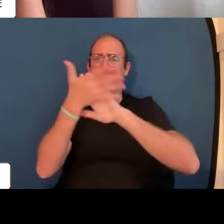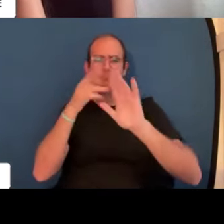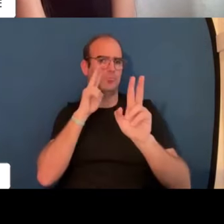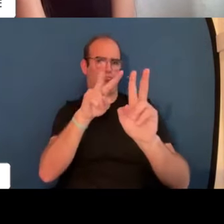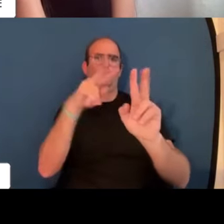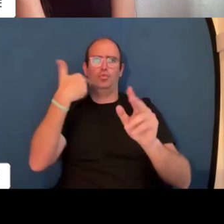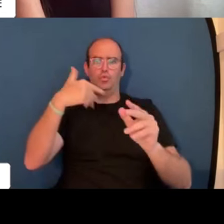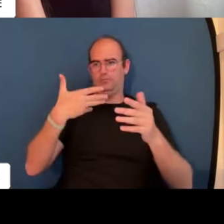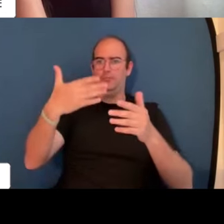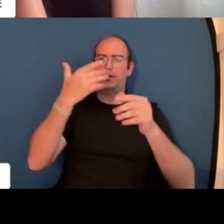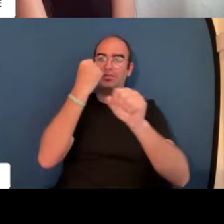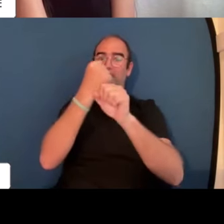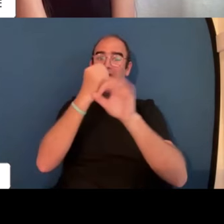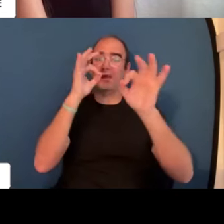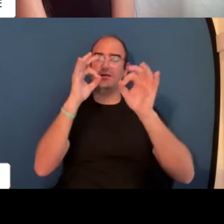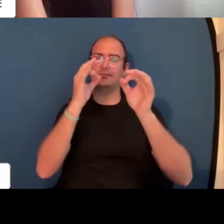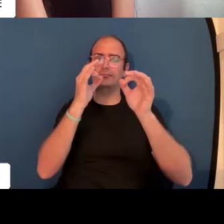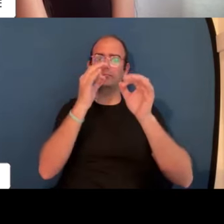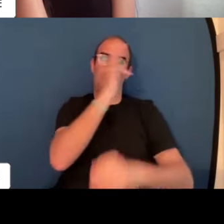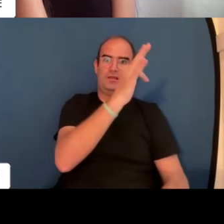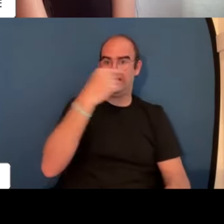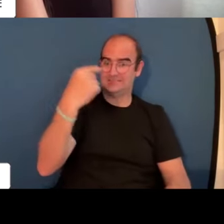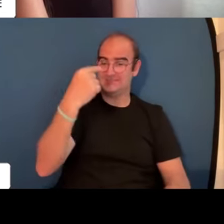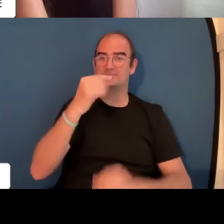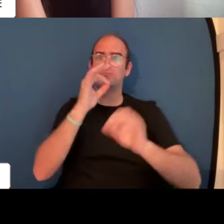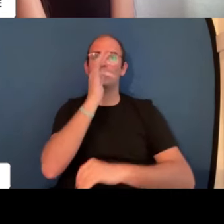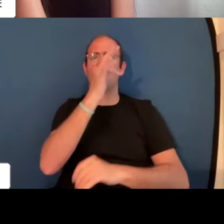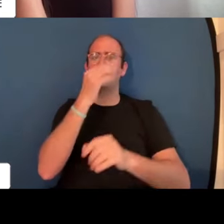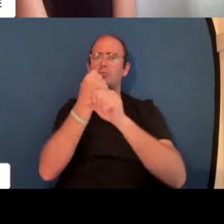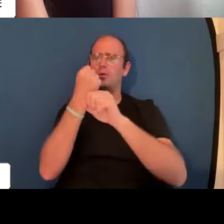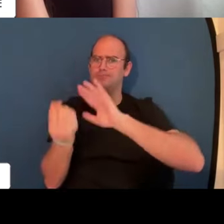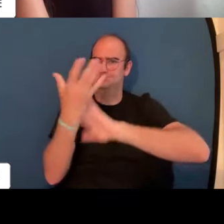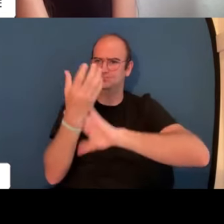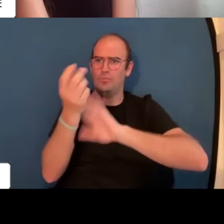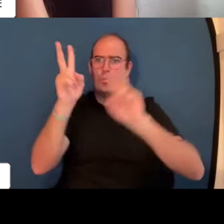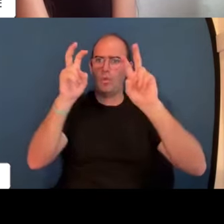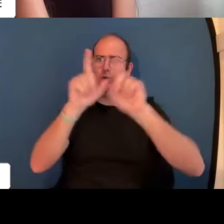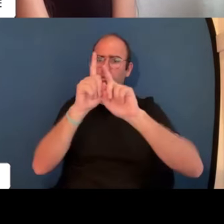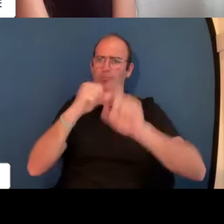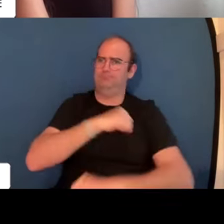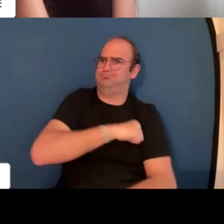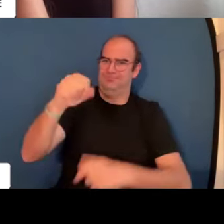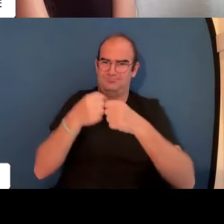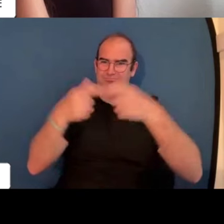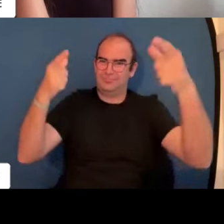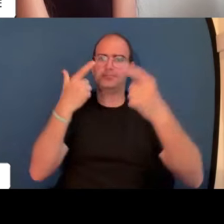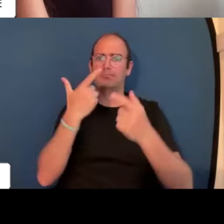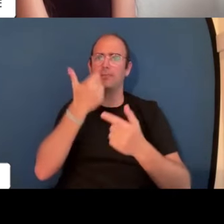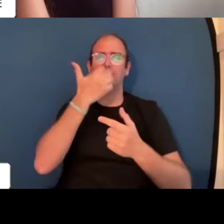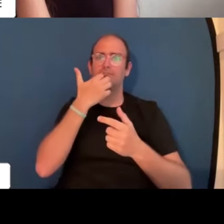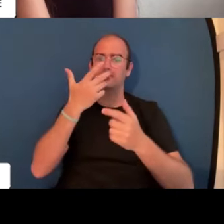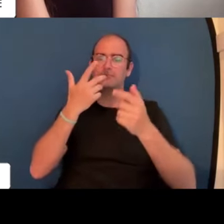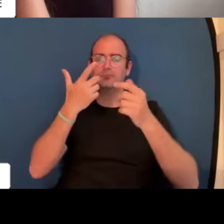Relacionado con los que os comentaba antes, se veía los pros y los contras de los nuevos